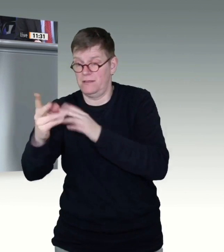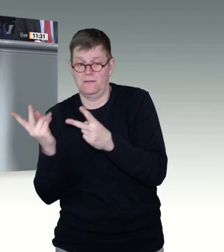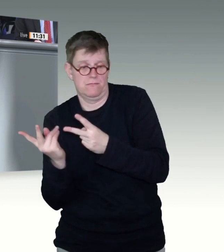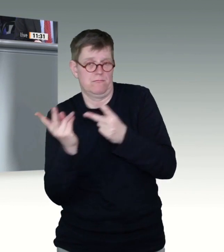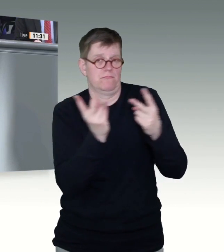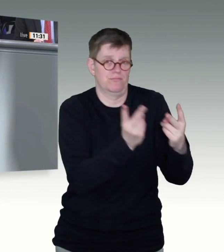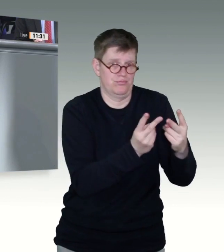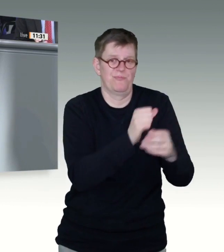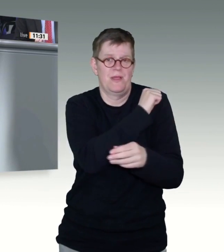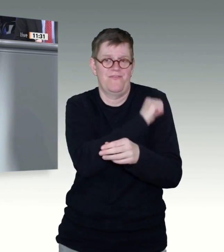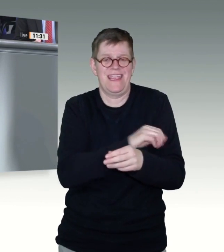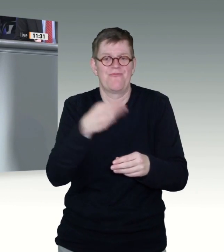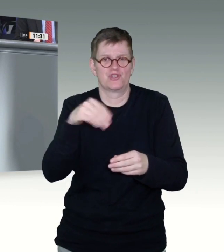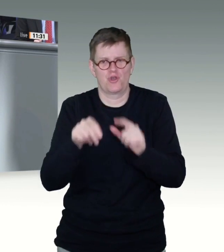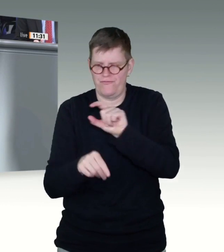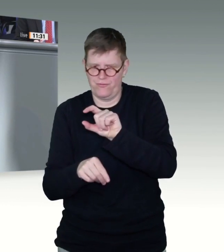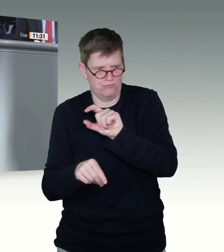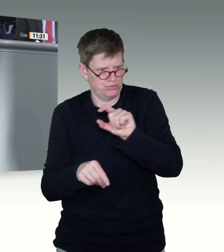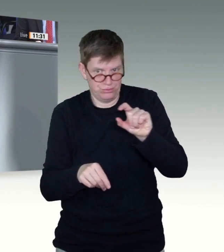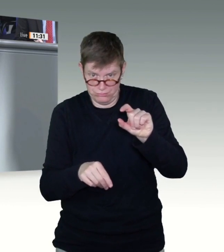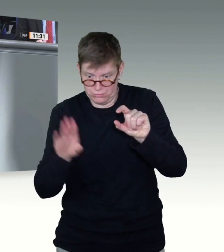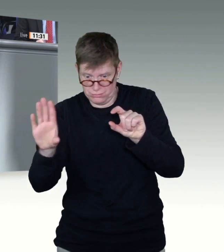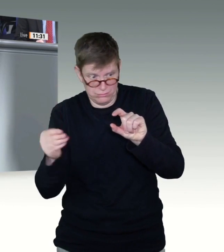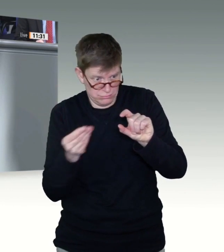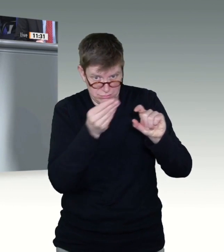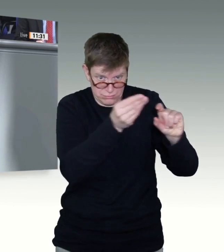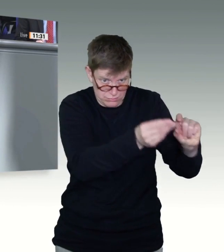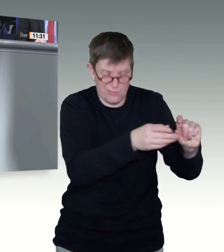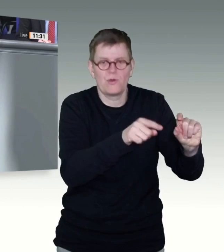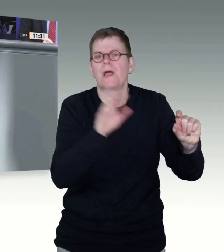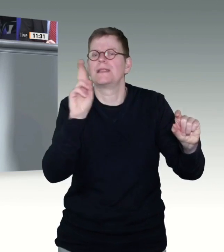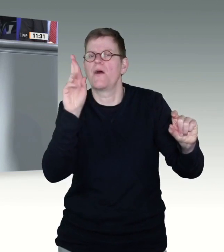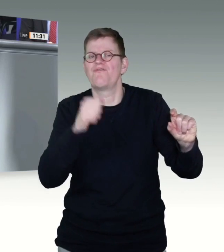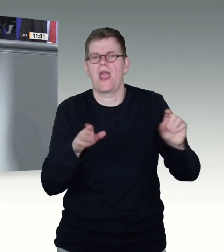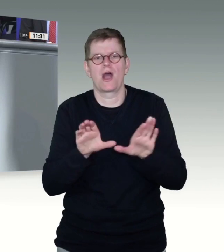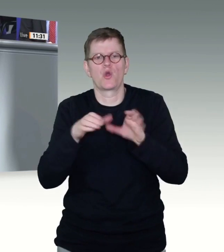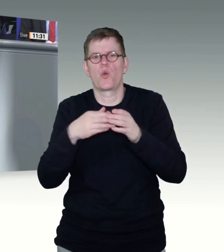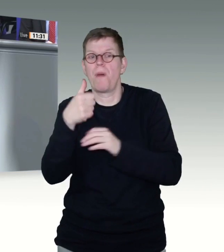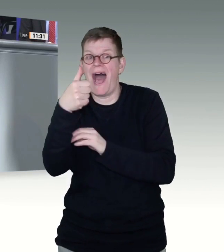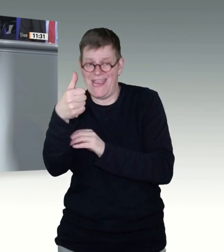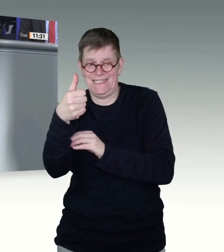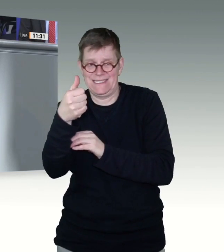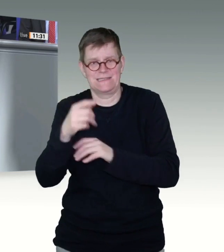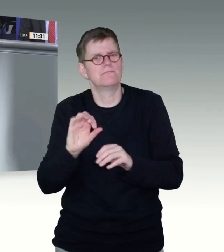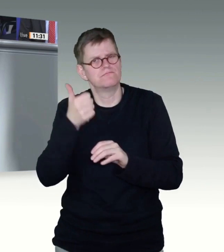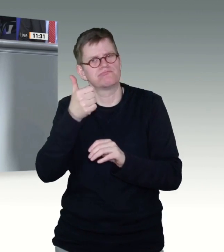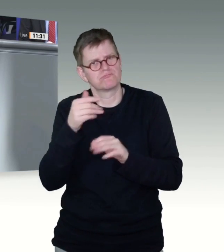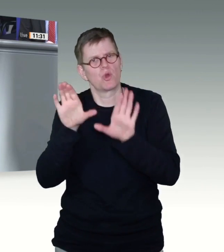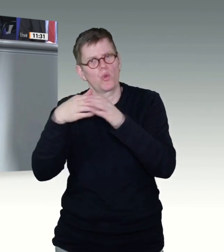damit also Menschen aus der Priorisierungsgruppe eins und zwei entsprechend geimpft werden können. Also, ich sage jetzt mal,